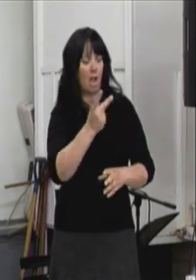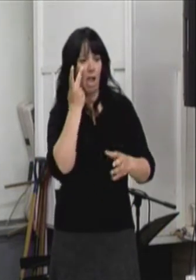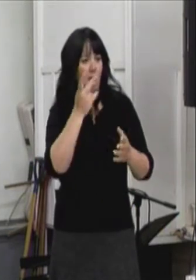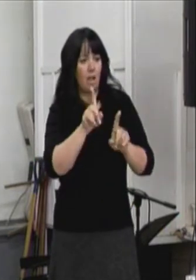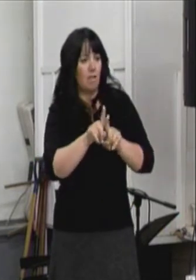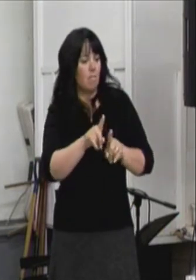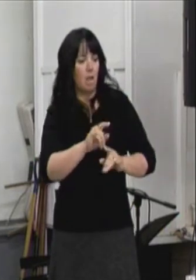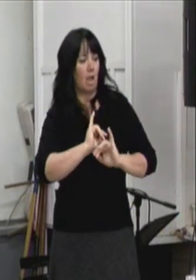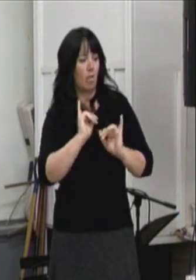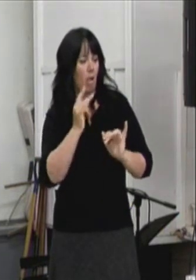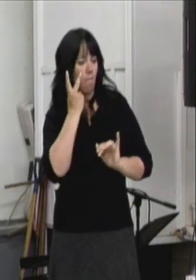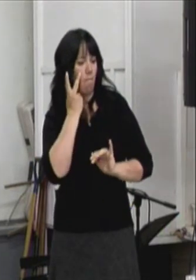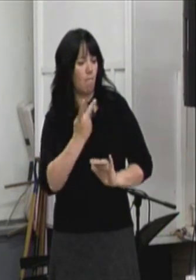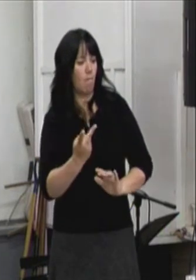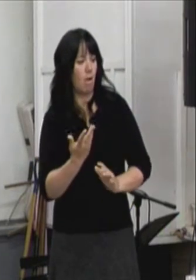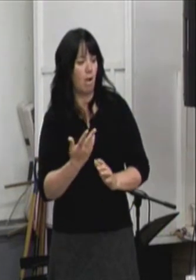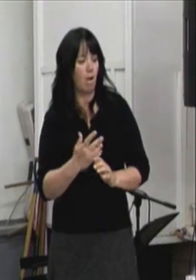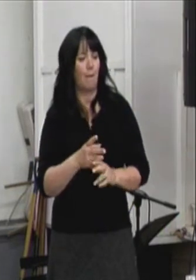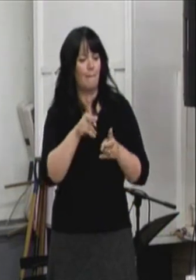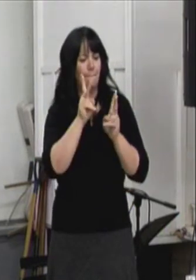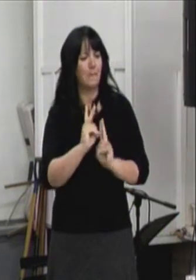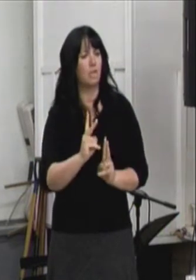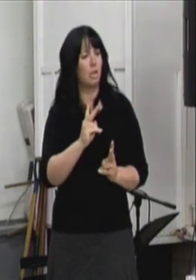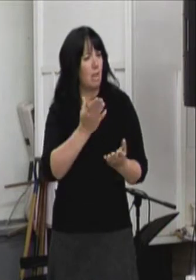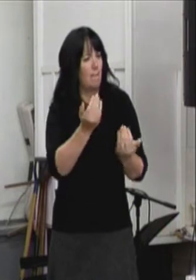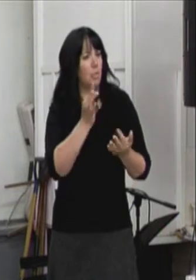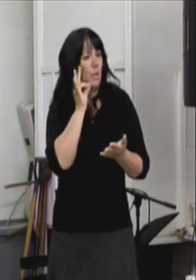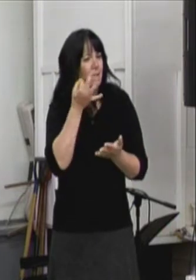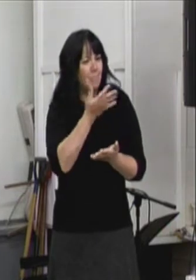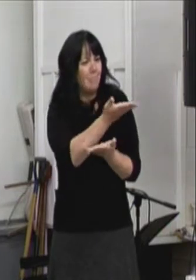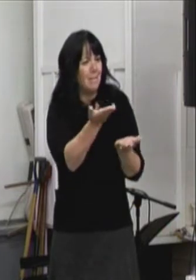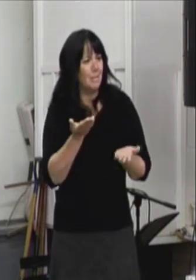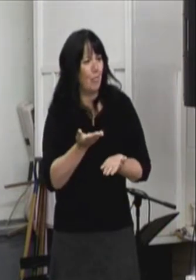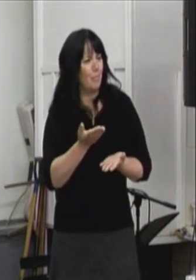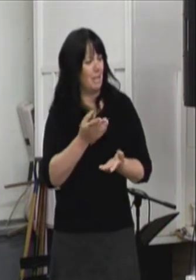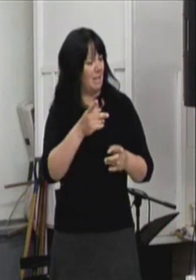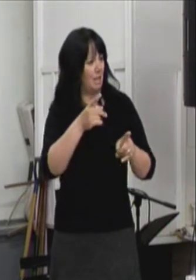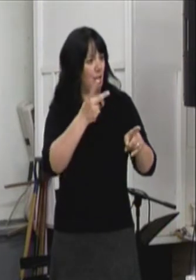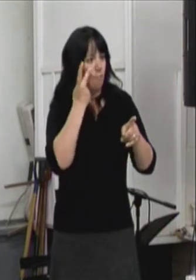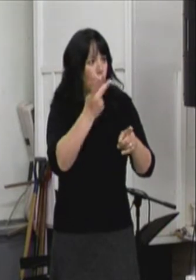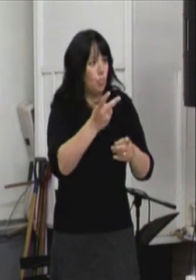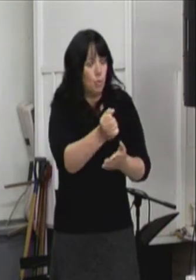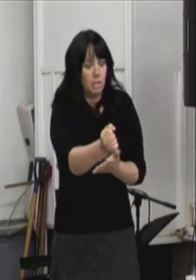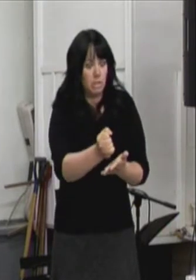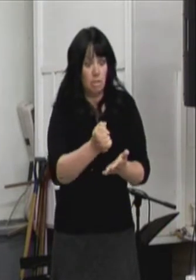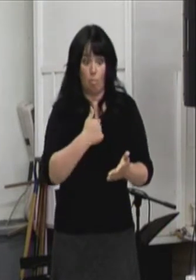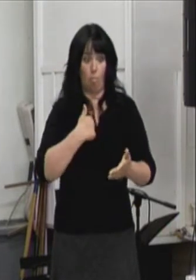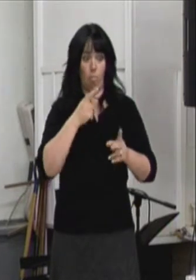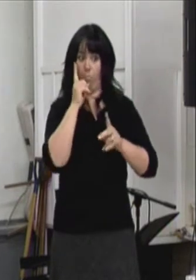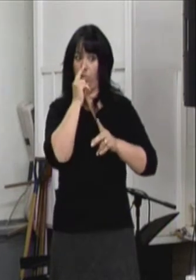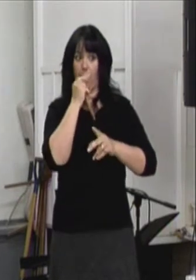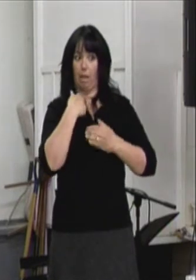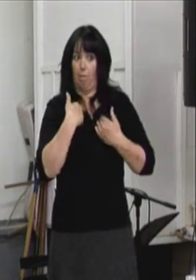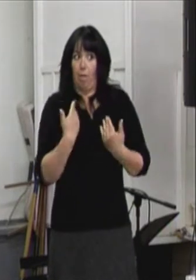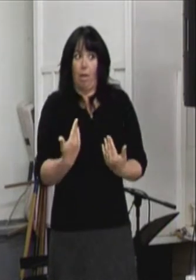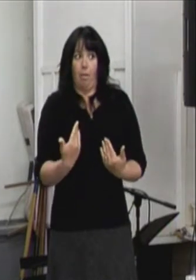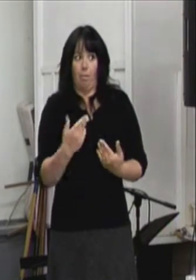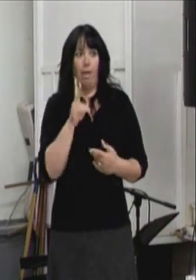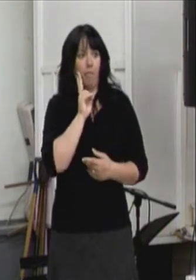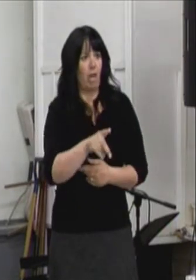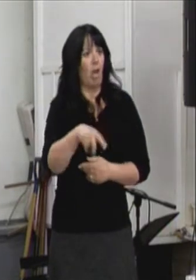impressionnant de voir que les personnes de besoins spéciaux utilisent les scies comme mieux que moi parce que moi, je ne pas m'en servir.